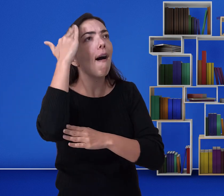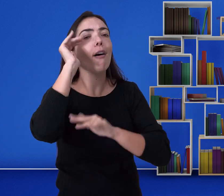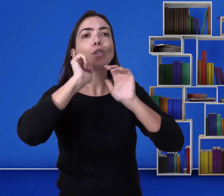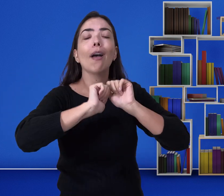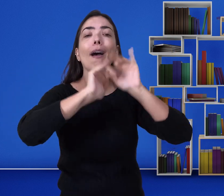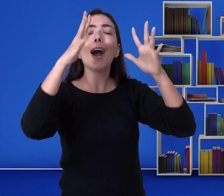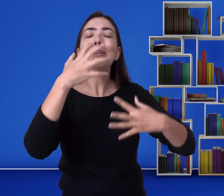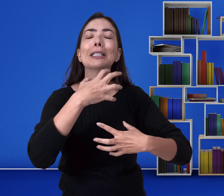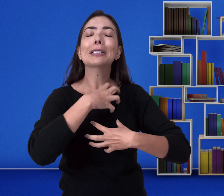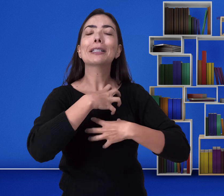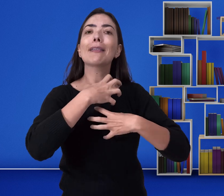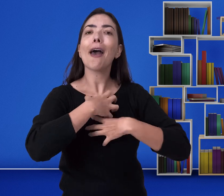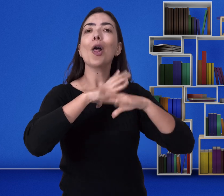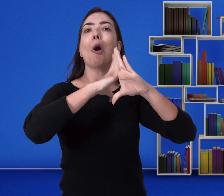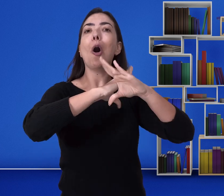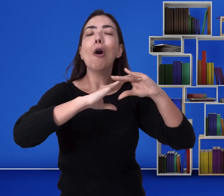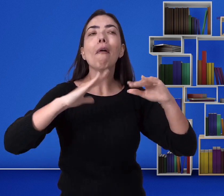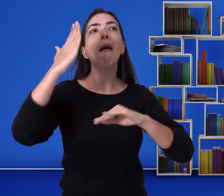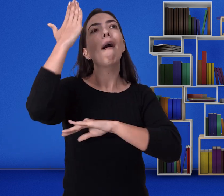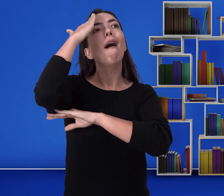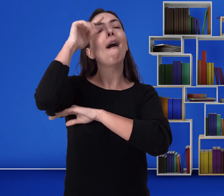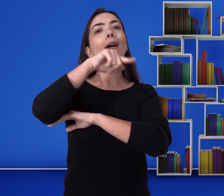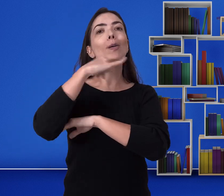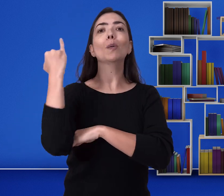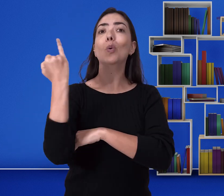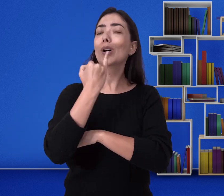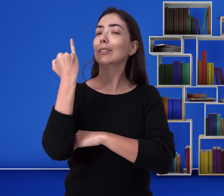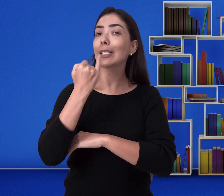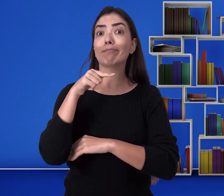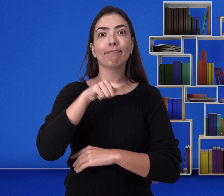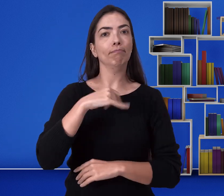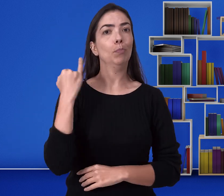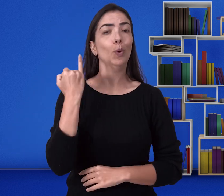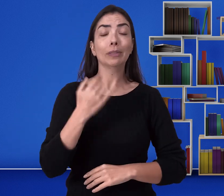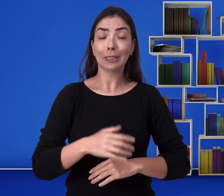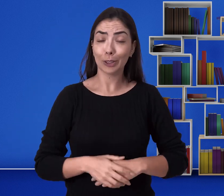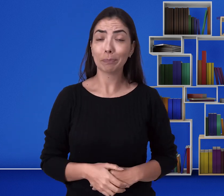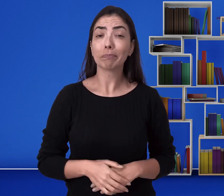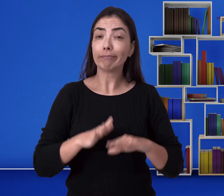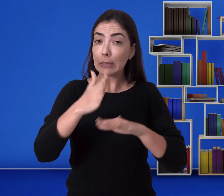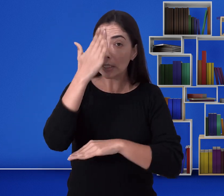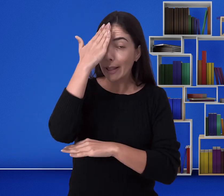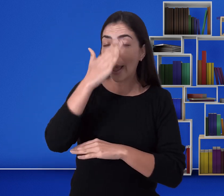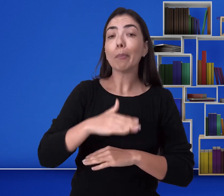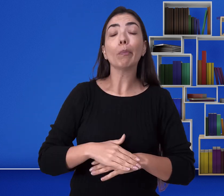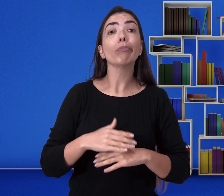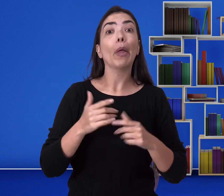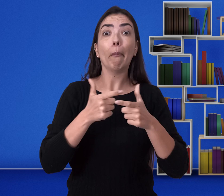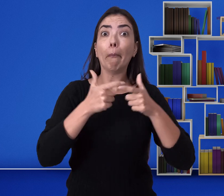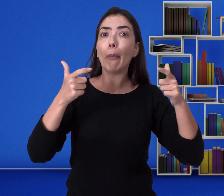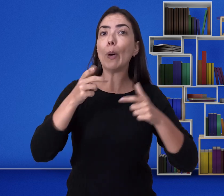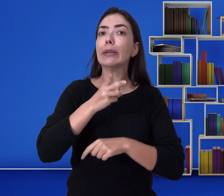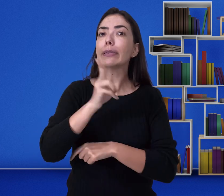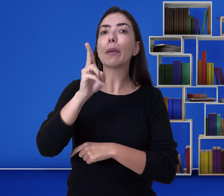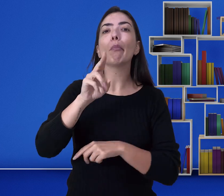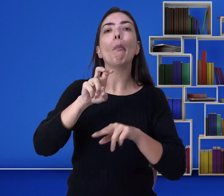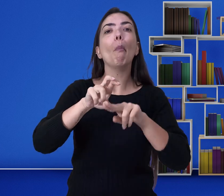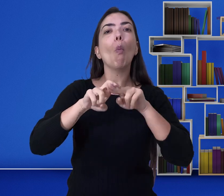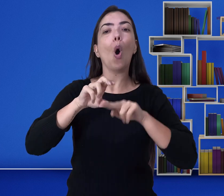lá tem a Lei de Cota, que obriga a ter pessoas surdas. Isso é essencial? Mas a